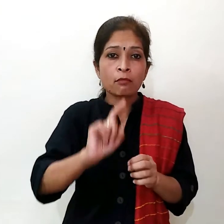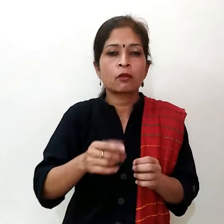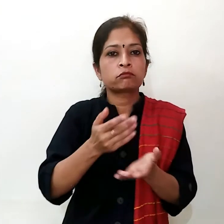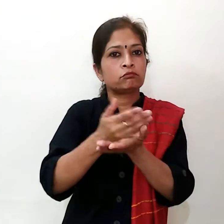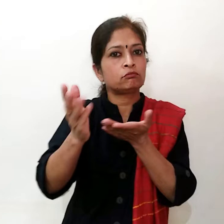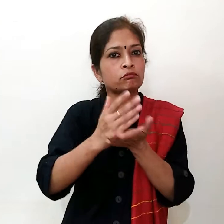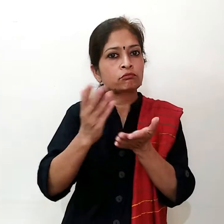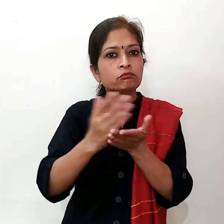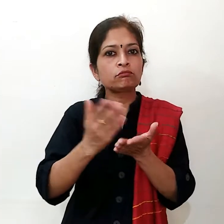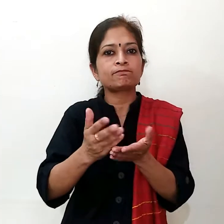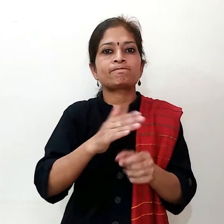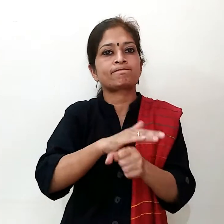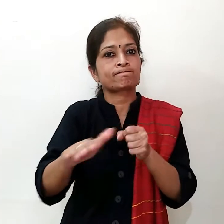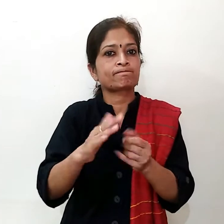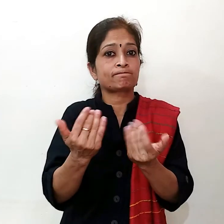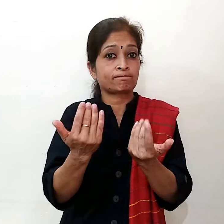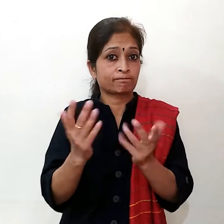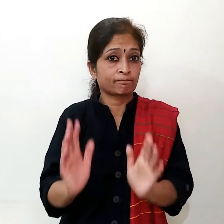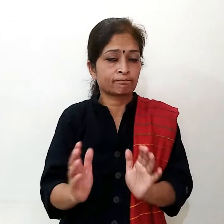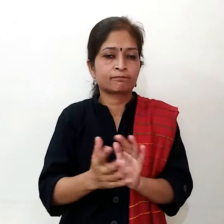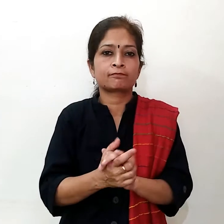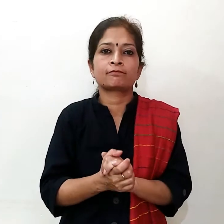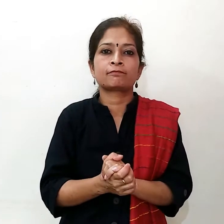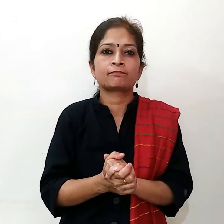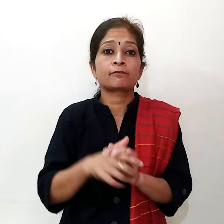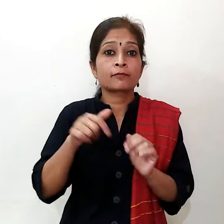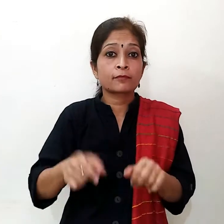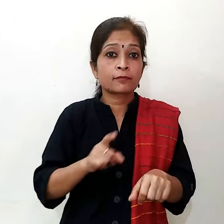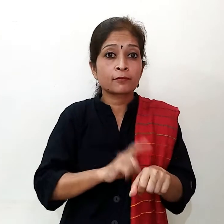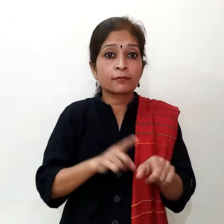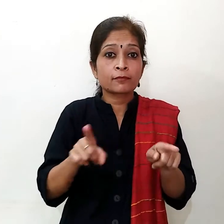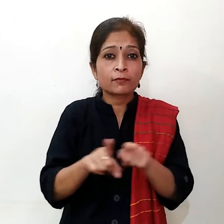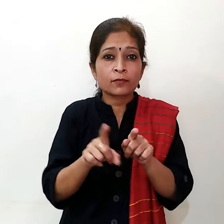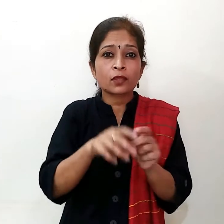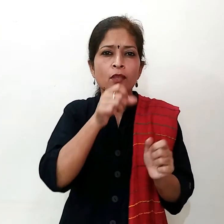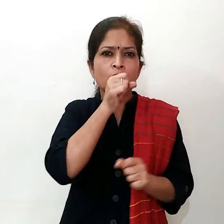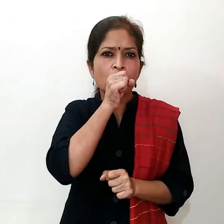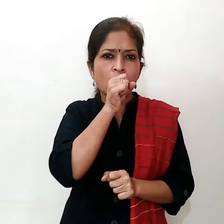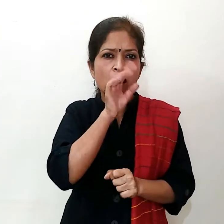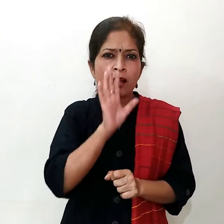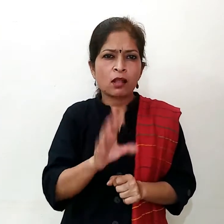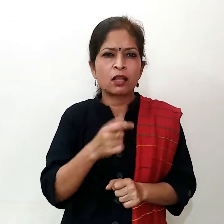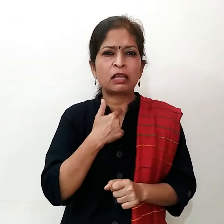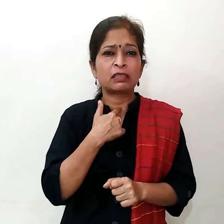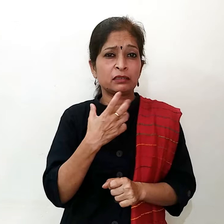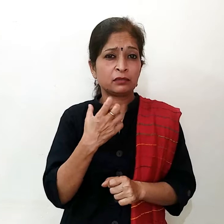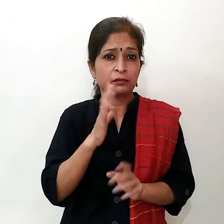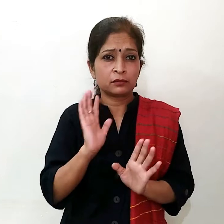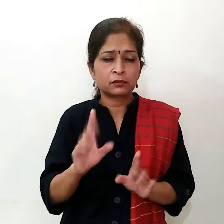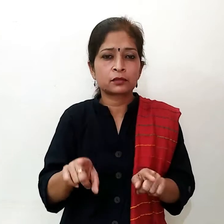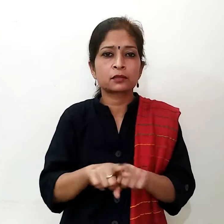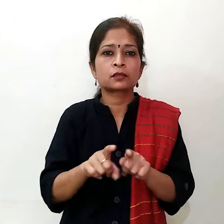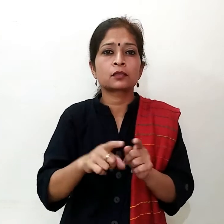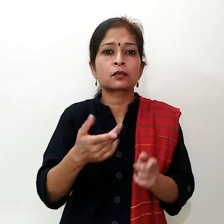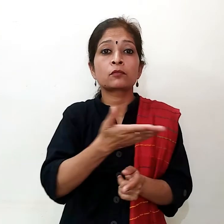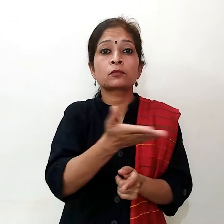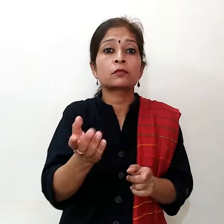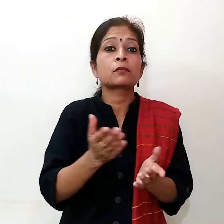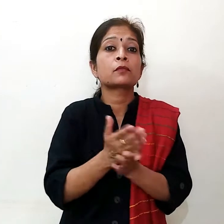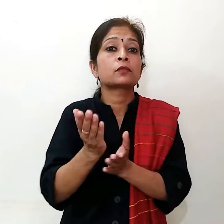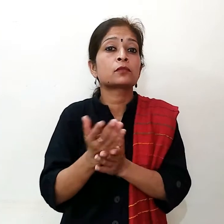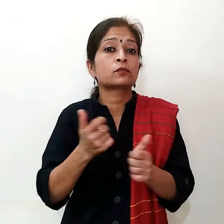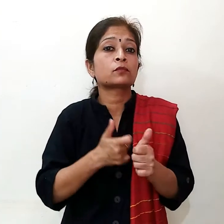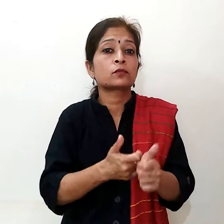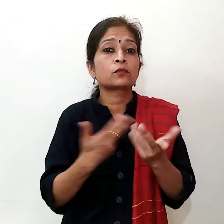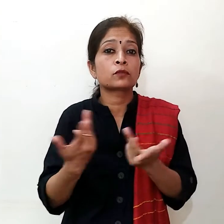चुके वाइरस को ख़तम करने में मदद में सकती है इस दौरान गले में खरास या सूखी खासी हो तो